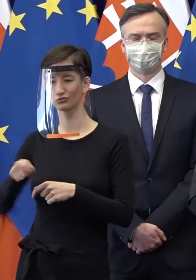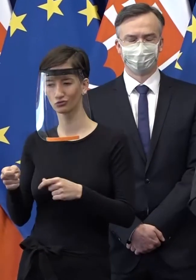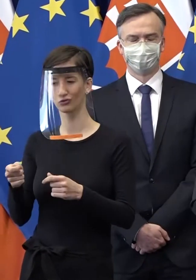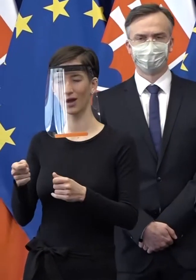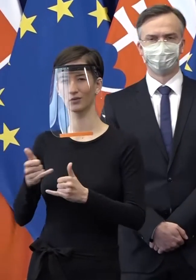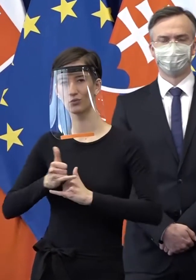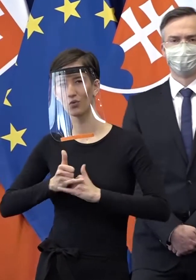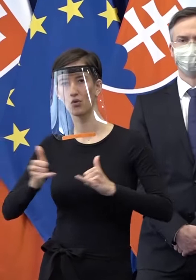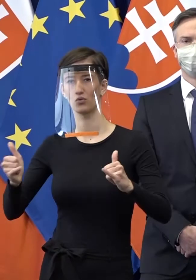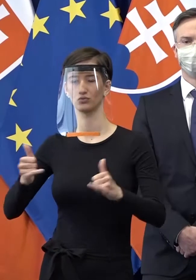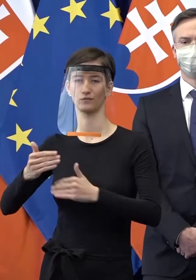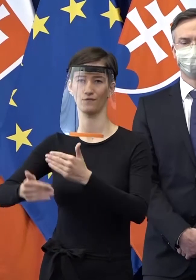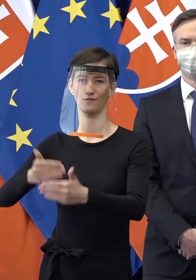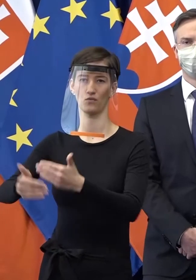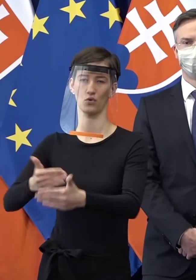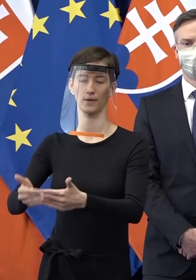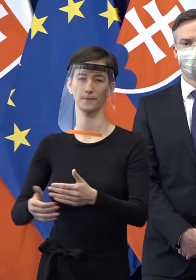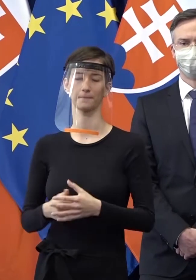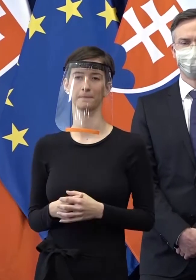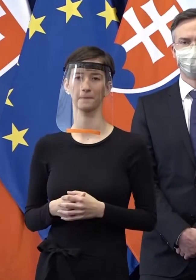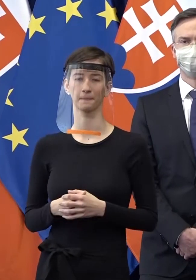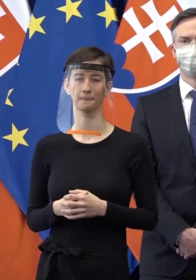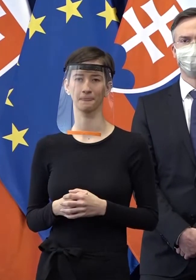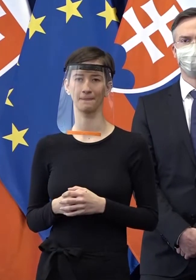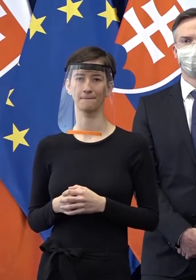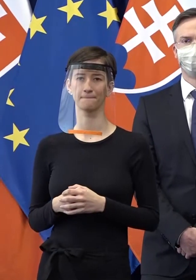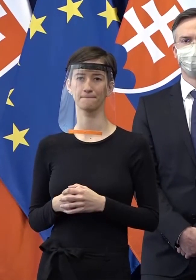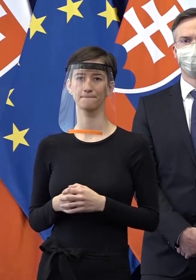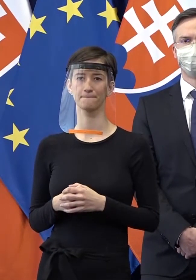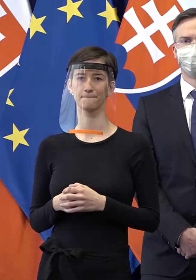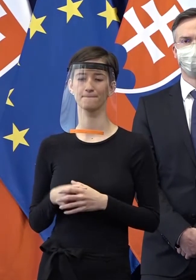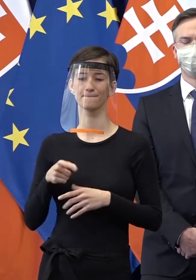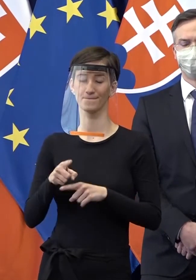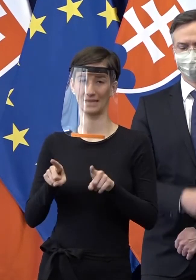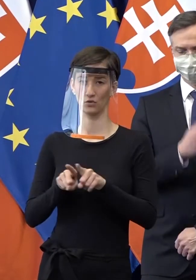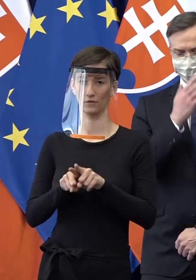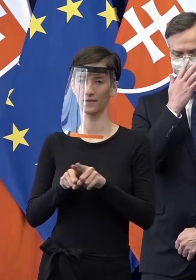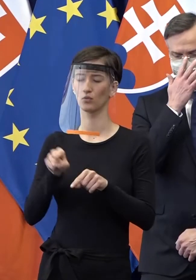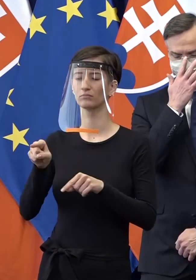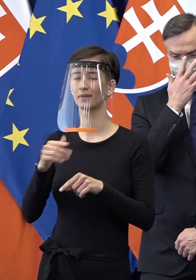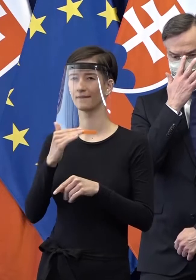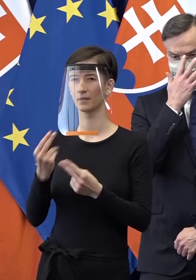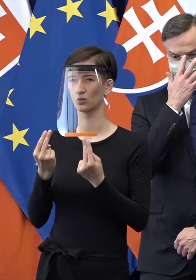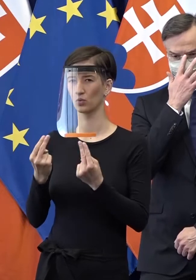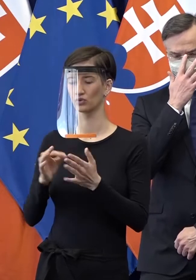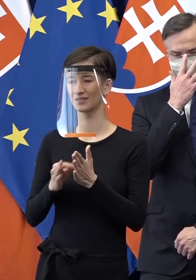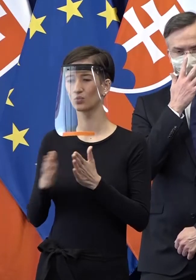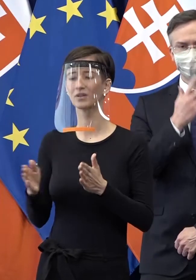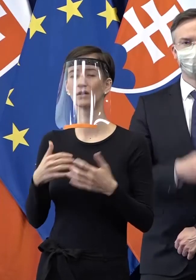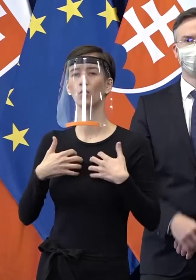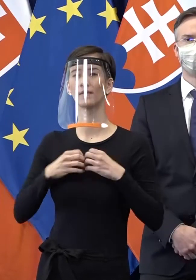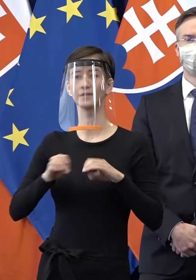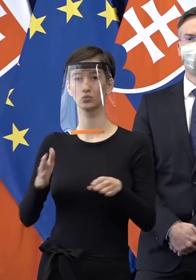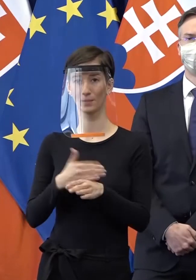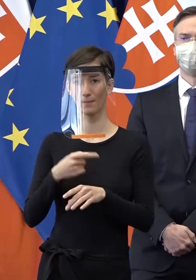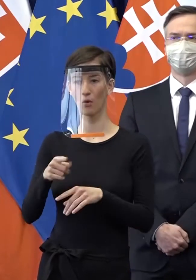ekonomickej stránke našej krajiny, tomu, aby sme nemali zbytočne veľa nezamestnaných, tomu, aby